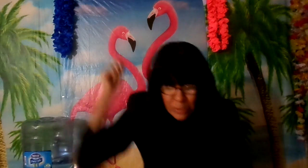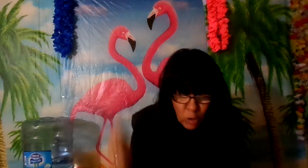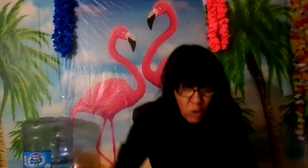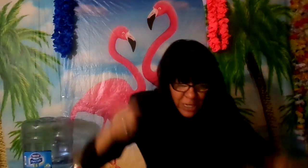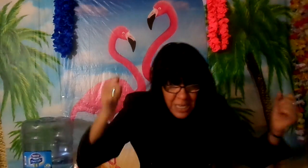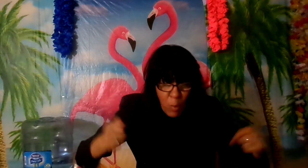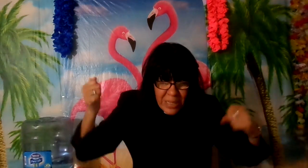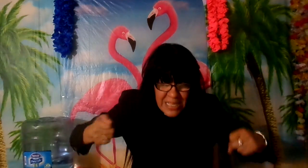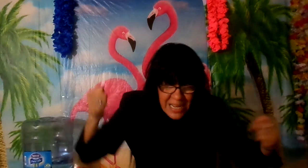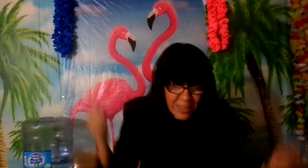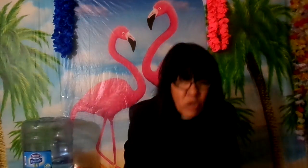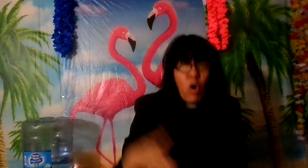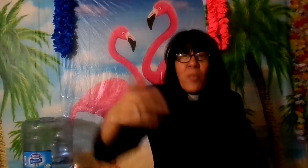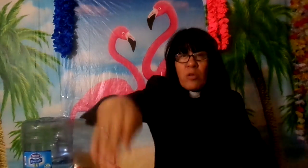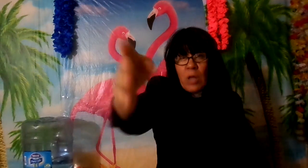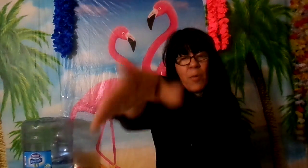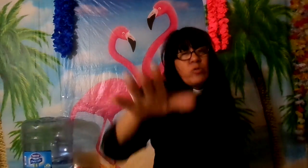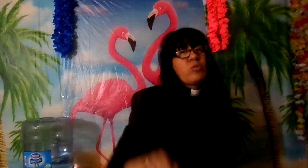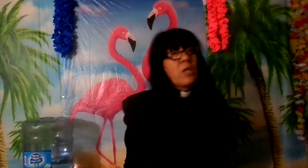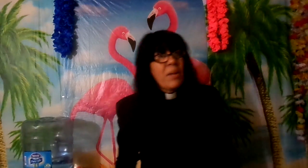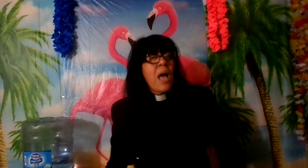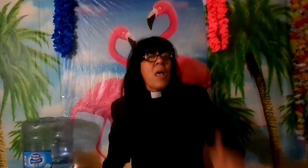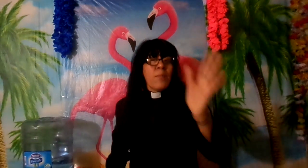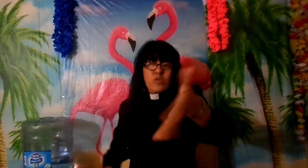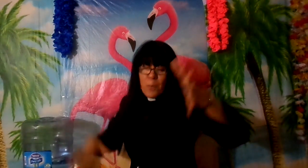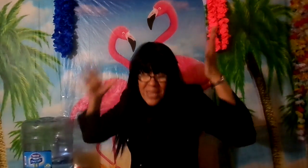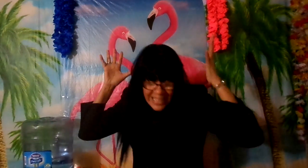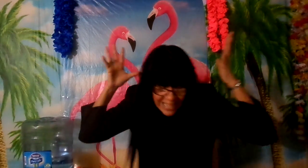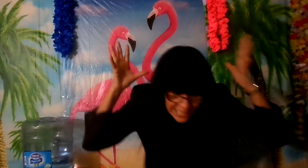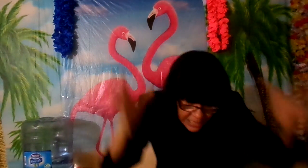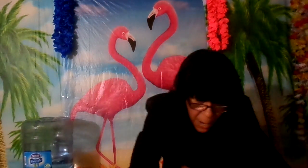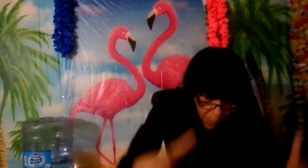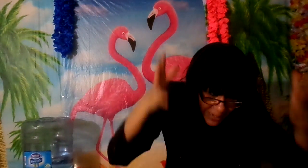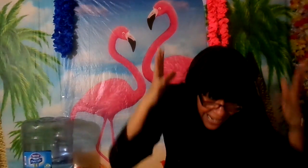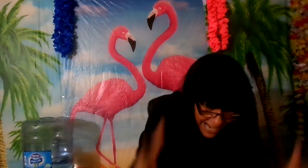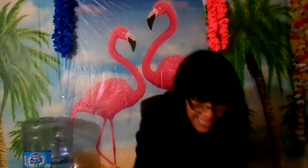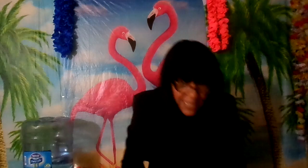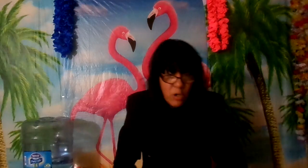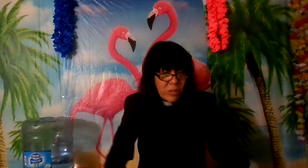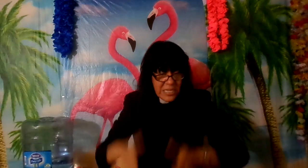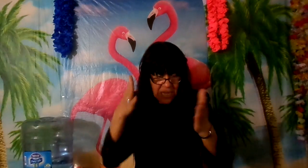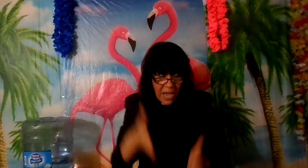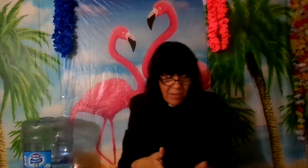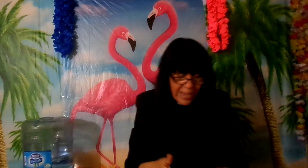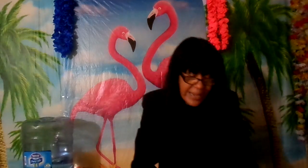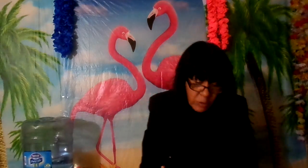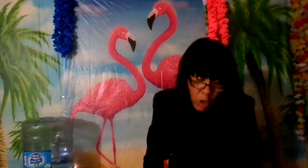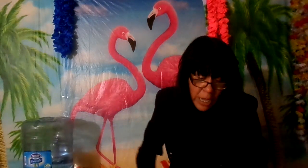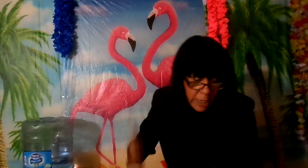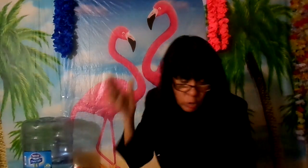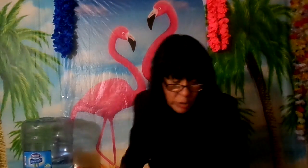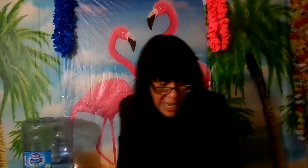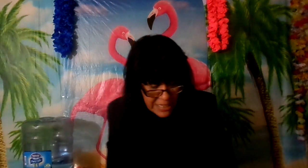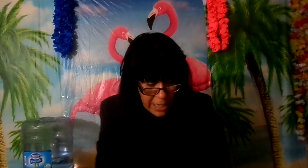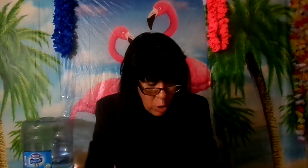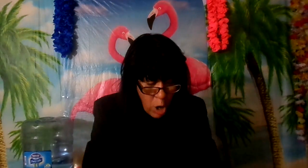yo no quise obedecer a Dios y Dios me dio una oportunidad muchos pierden el tiempo en la casa de Dios te dice habla esto y tú te haces el loco